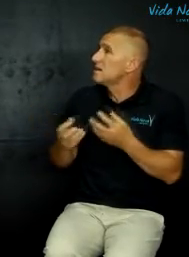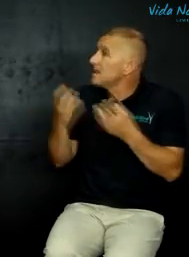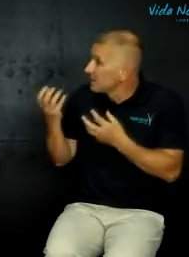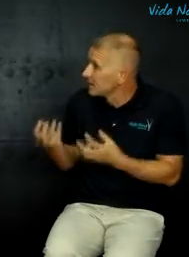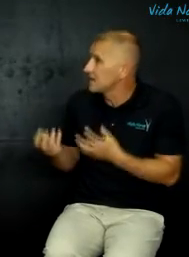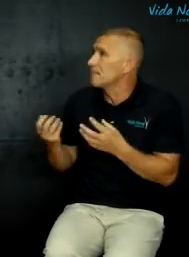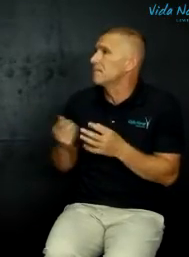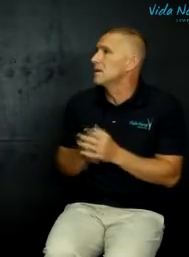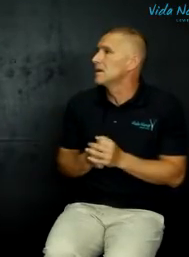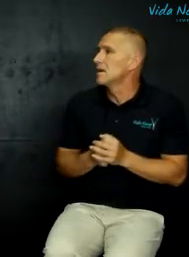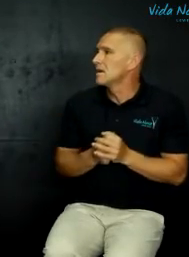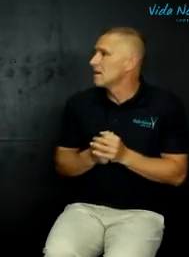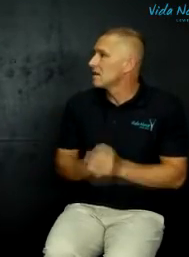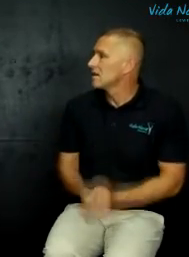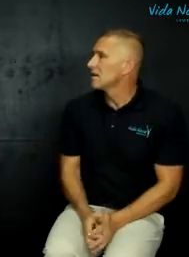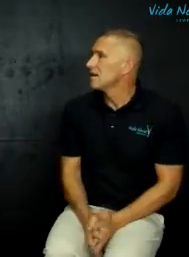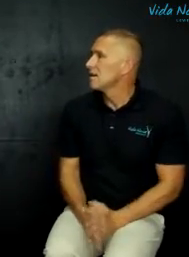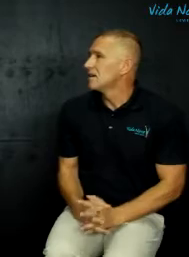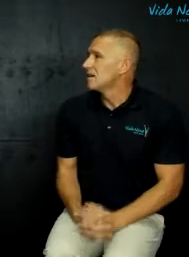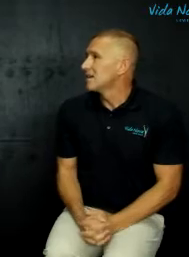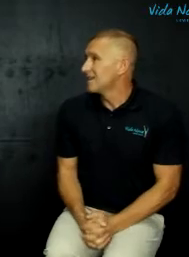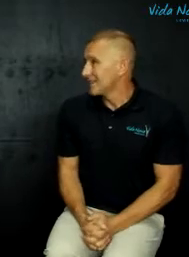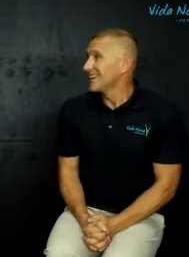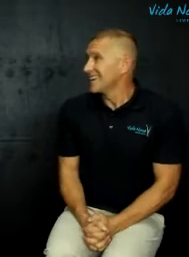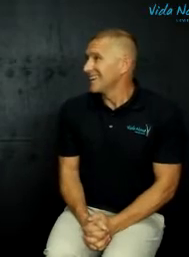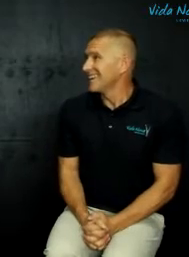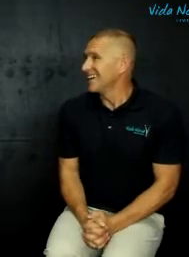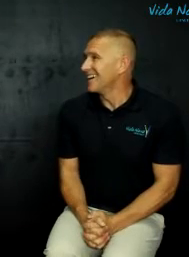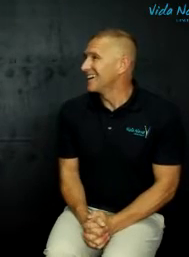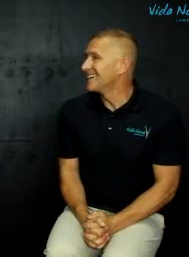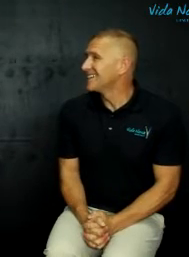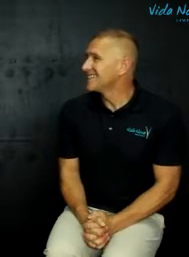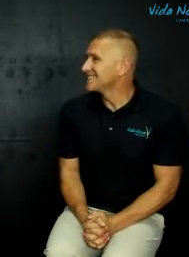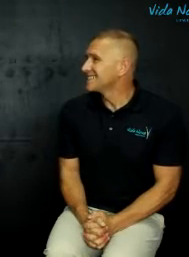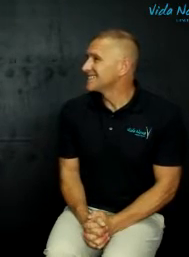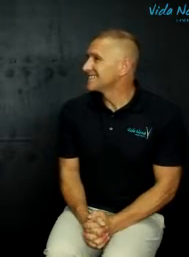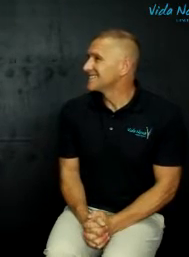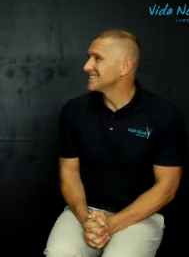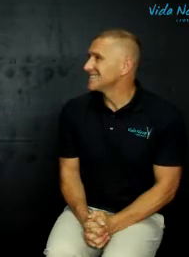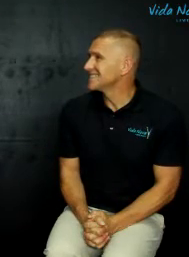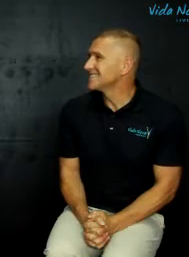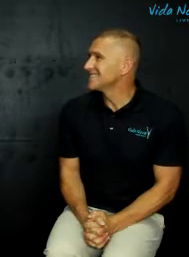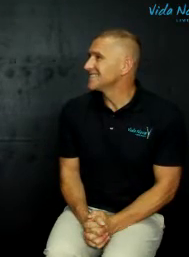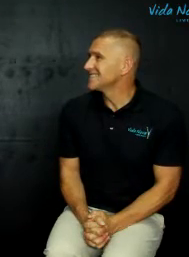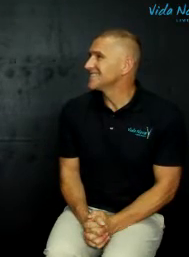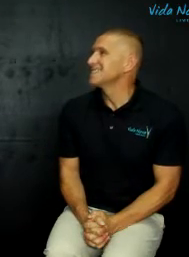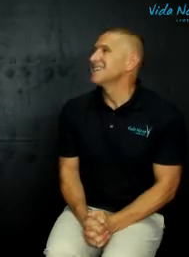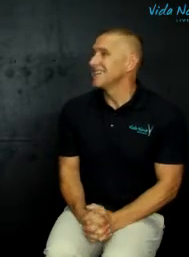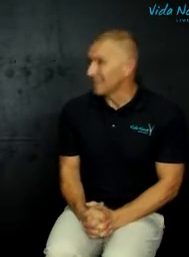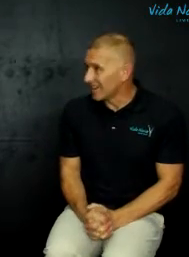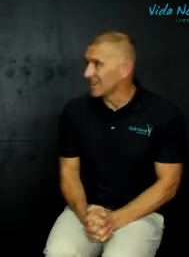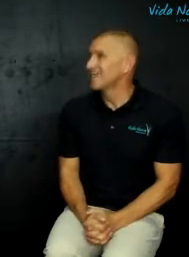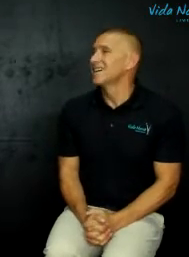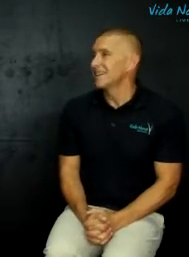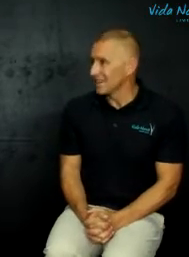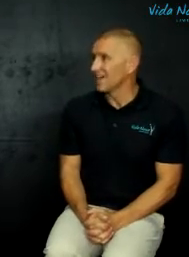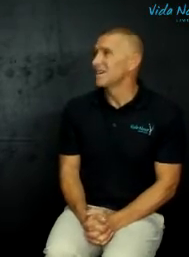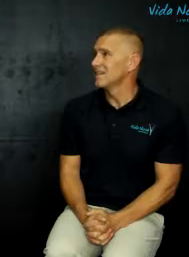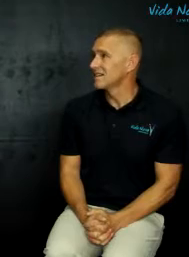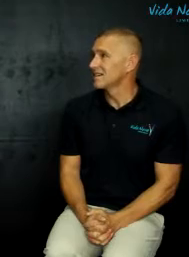deelneem kiek ons beloof nou al vir so week of wat en sê dat moenie vergeet nie jy moet ingeklik kom jy moet ingeklik blij en ons begin nou met